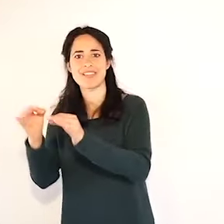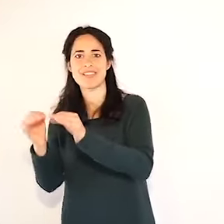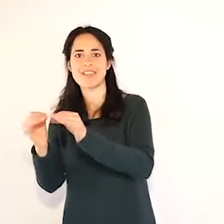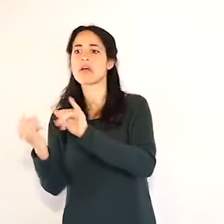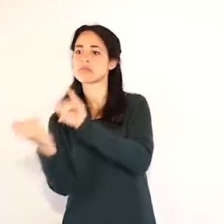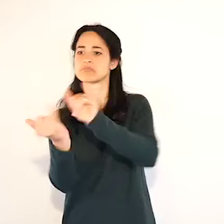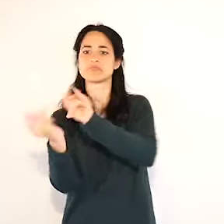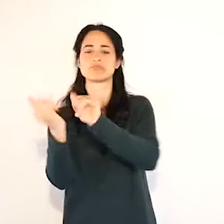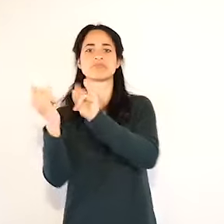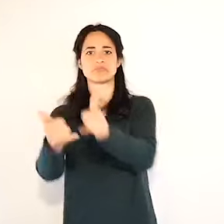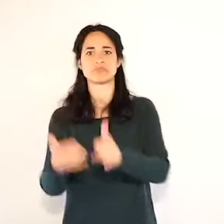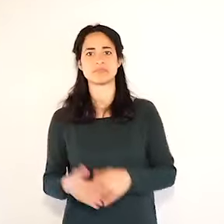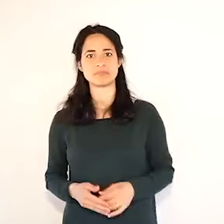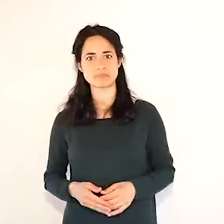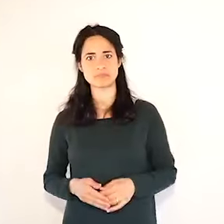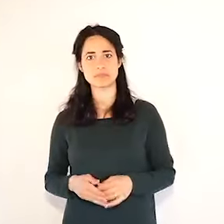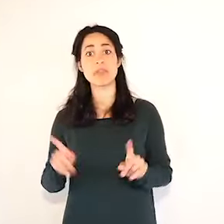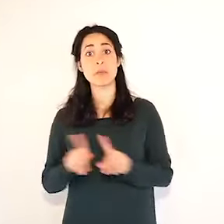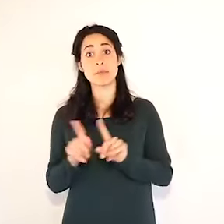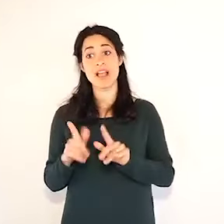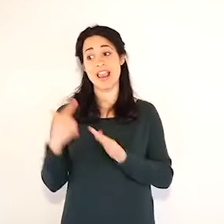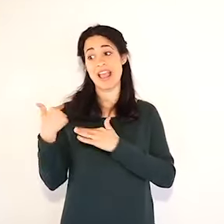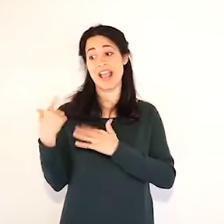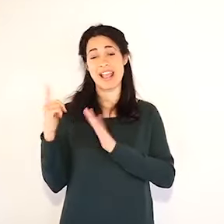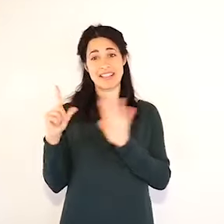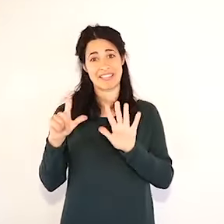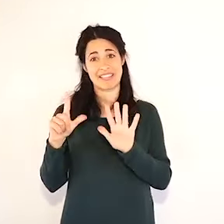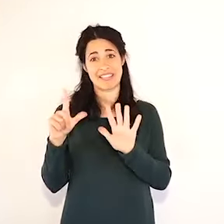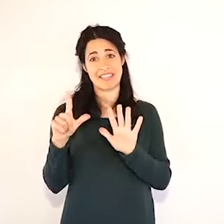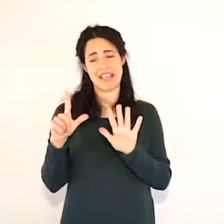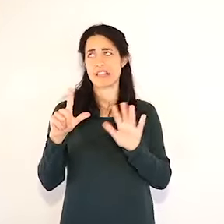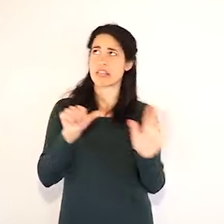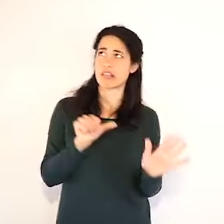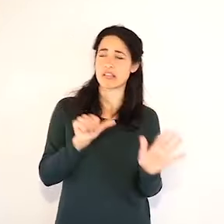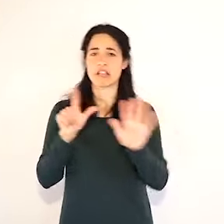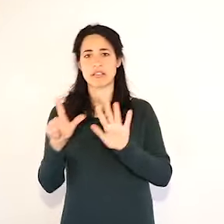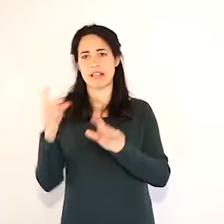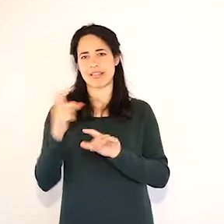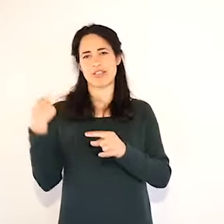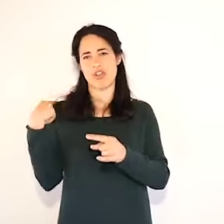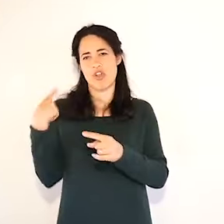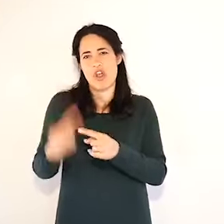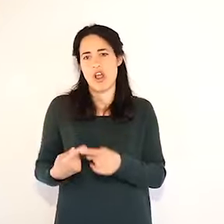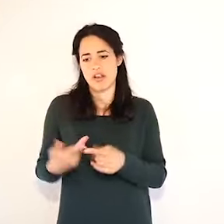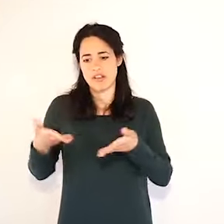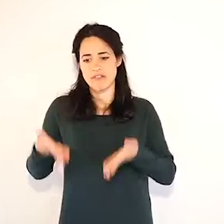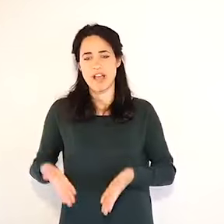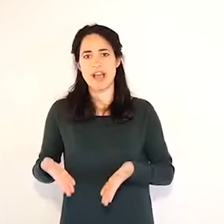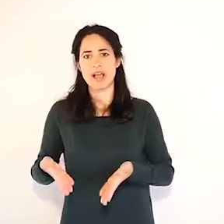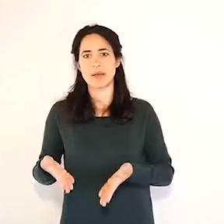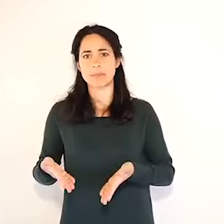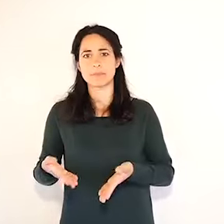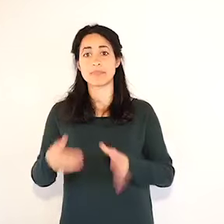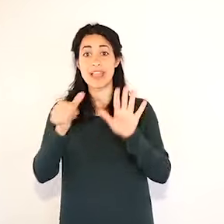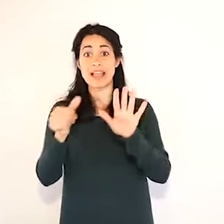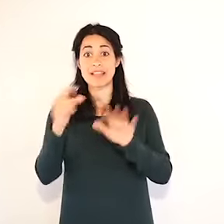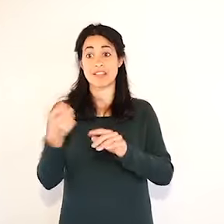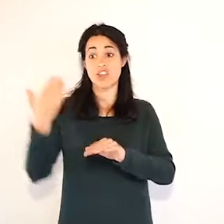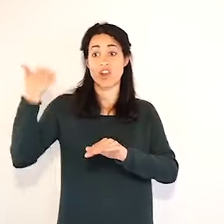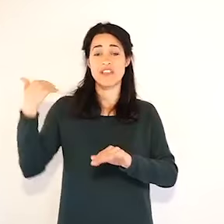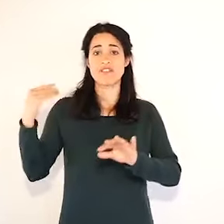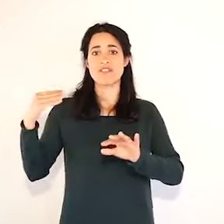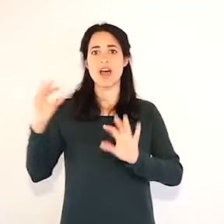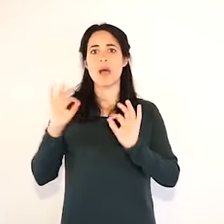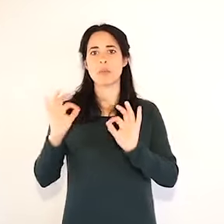478 ricoverati nei letti ordinari per il